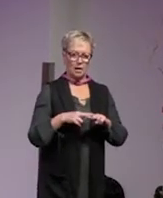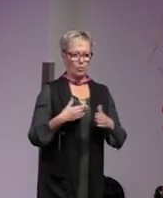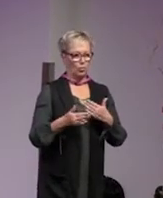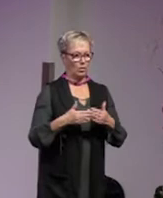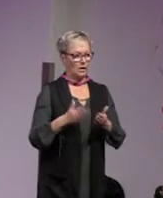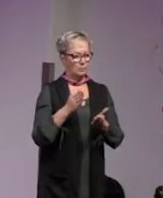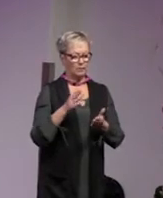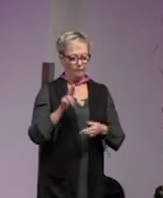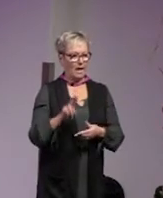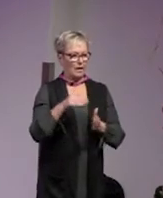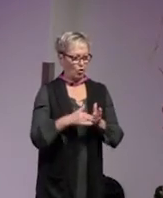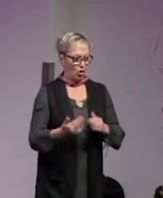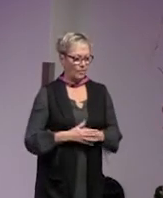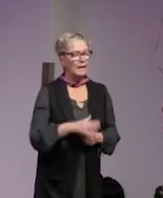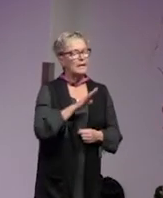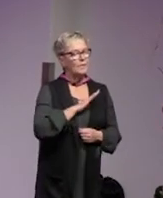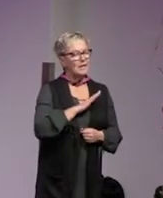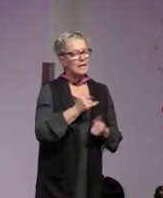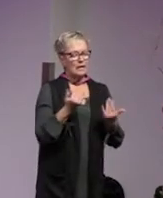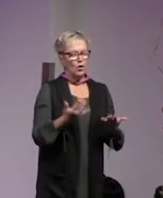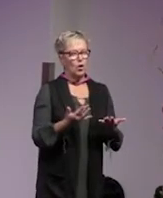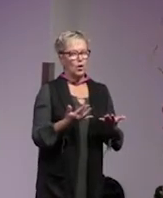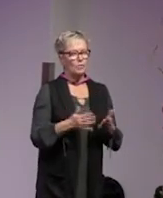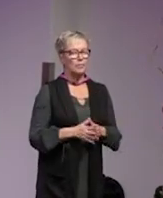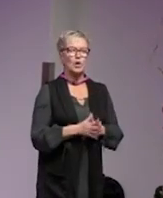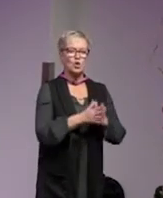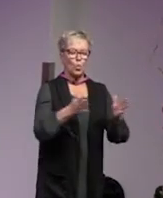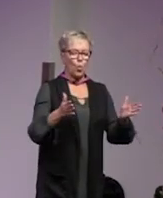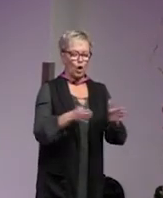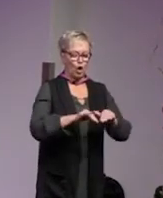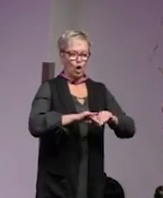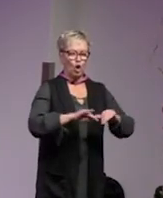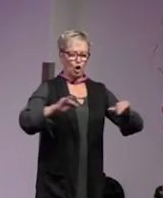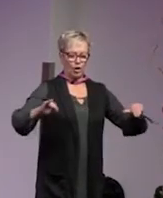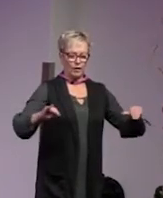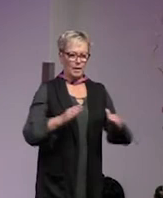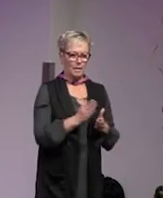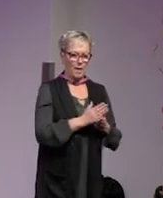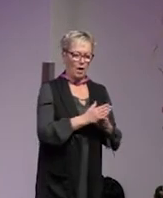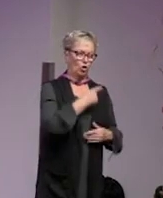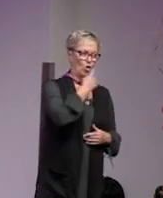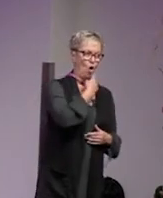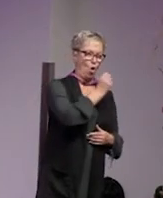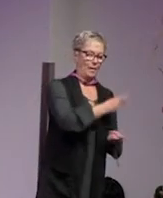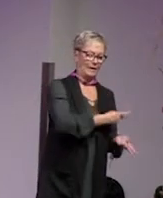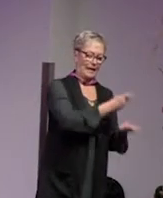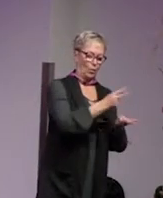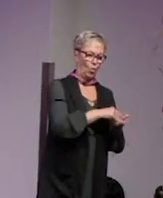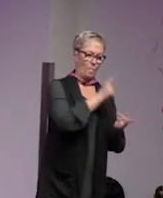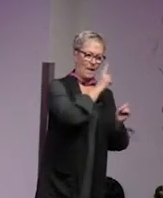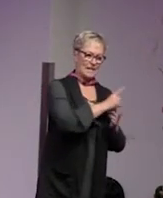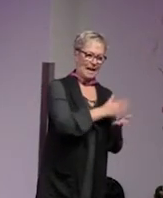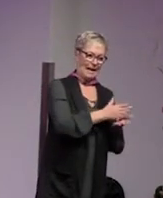det finns idag en väldigt stor klyfta mellan talet om demokrati och mänskliga